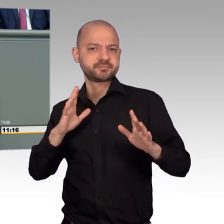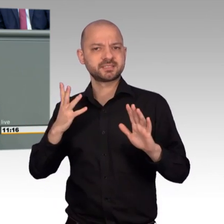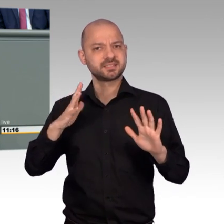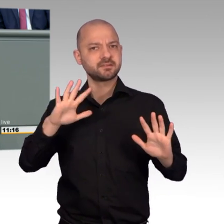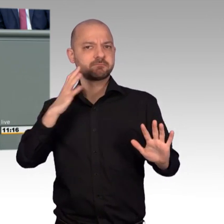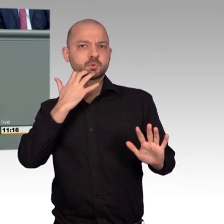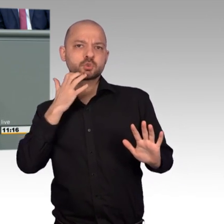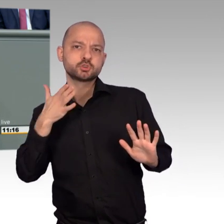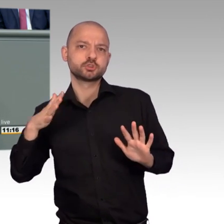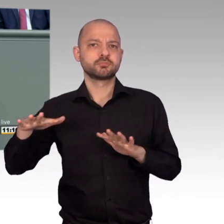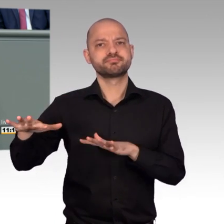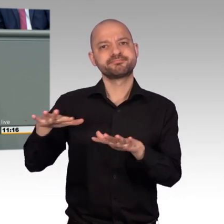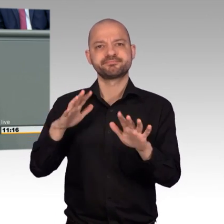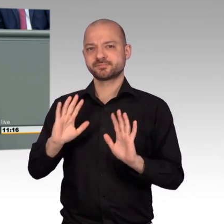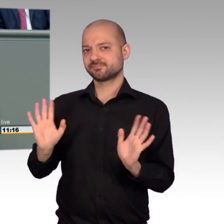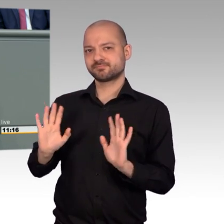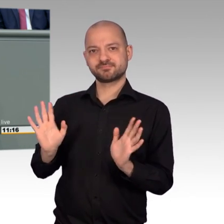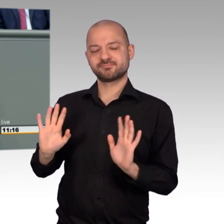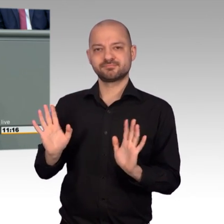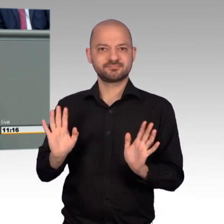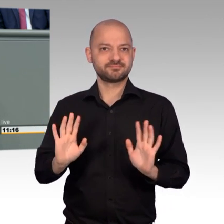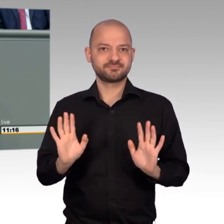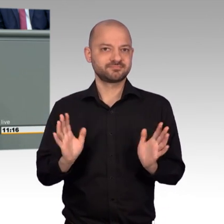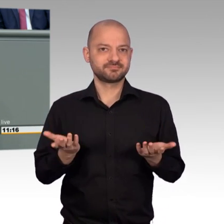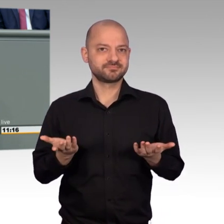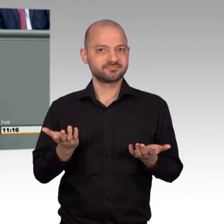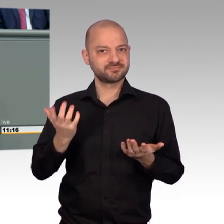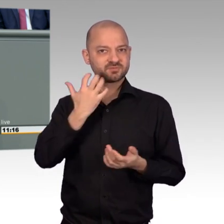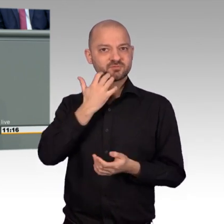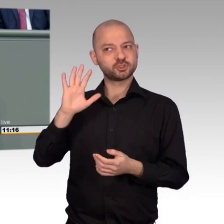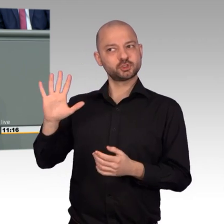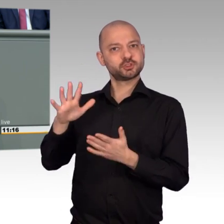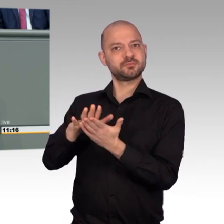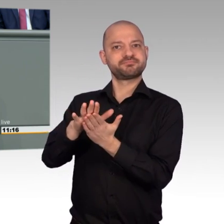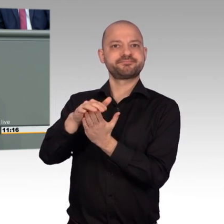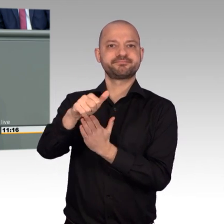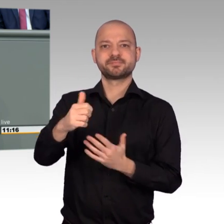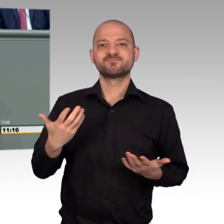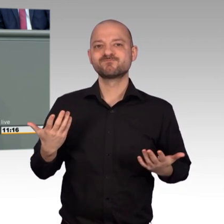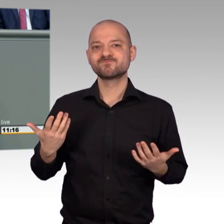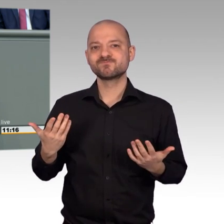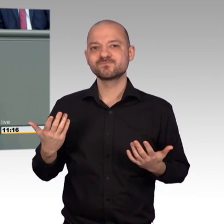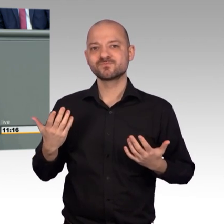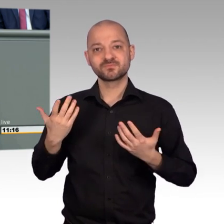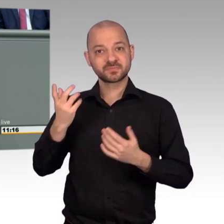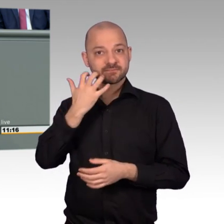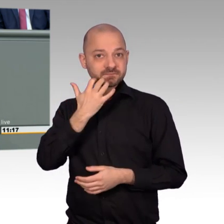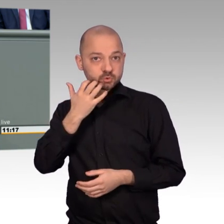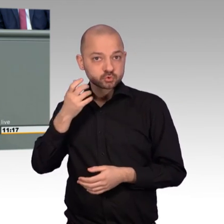durchsetzen will, die militärisch das einfach möglich macht oder durchführt, was ihr tatsächlich